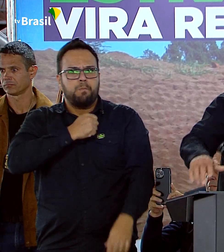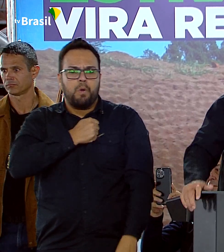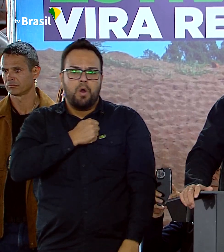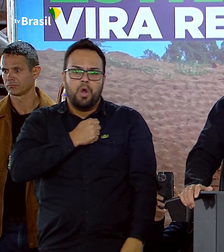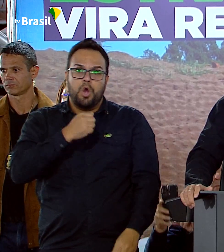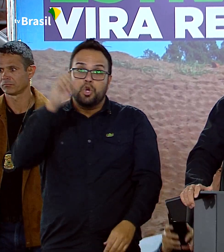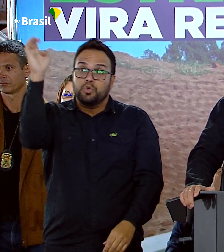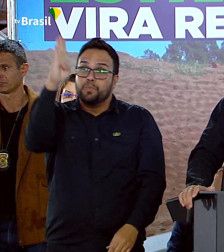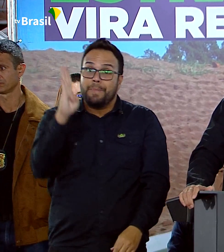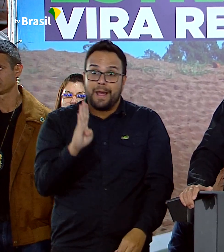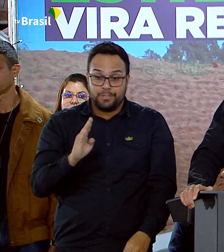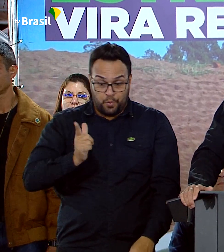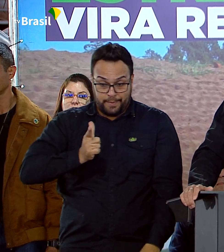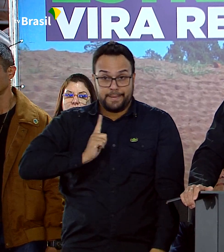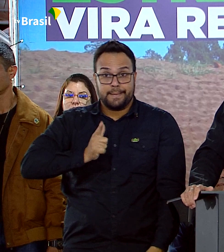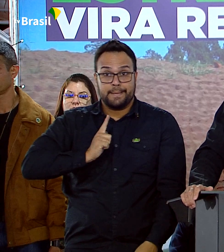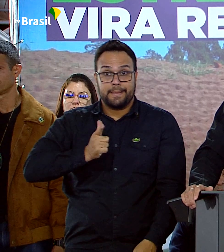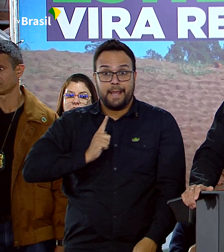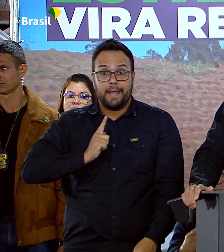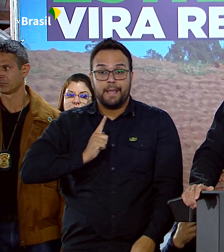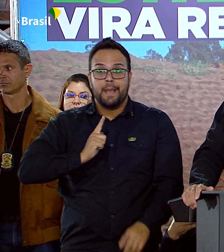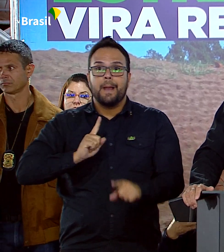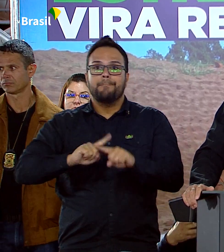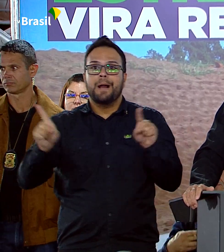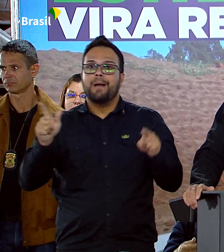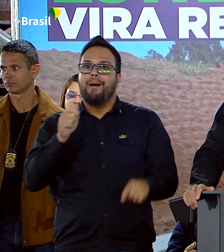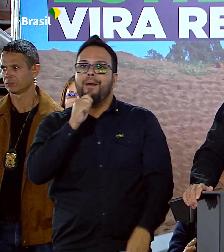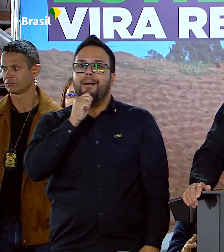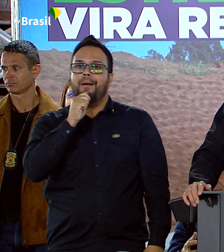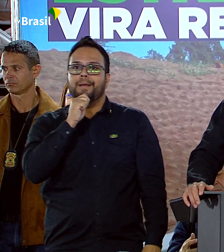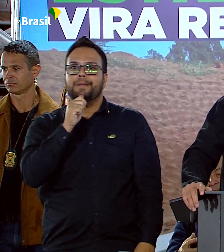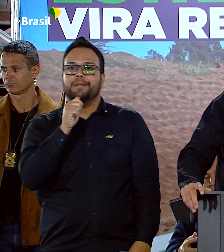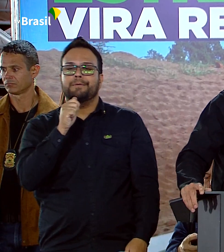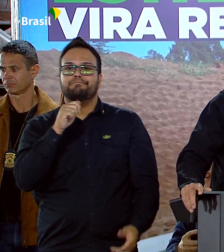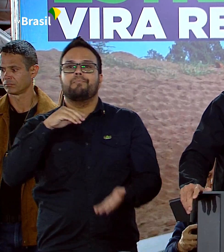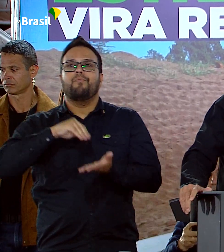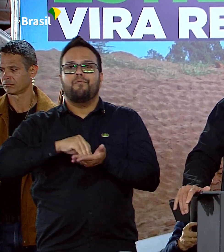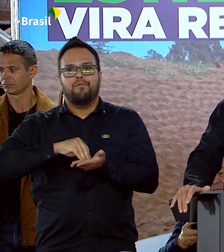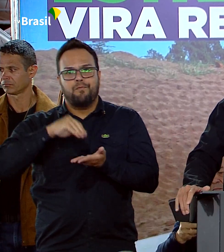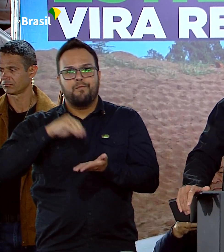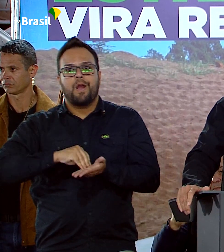nós, brasileiros, temos e o que ainda não o somos.